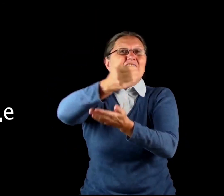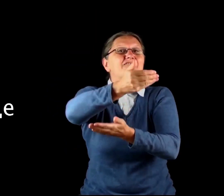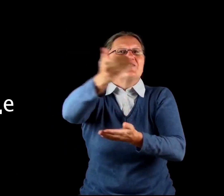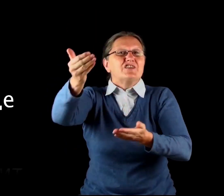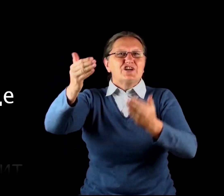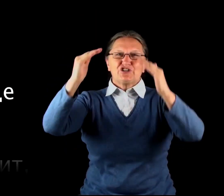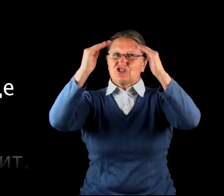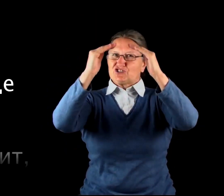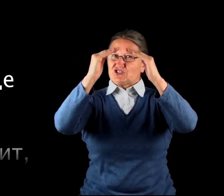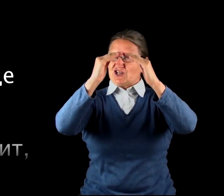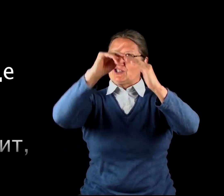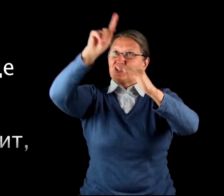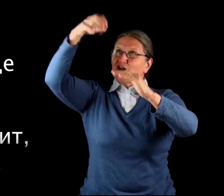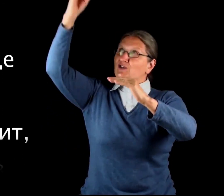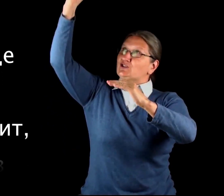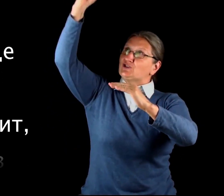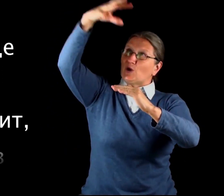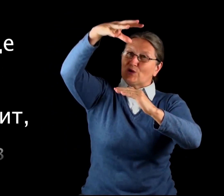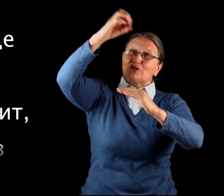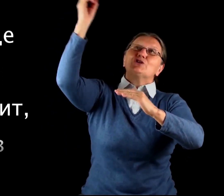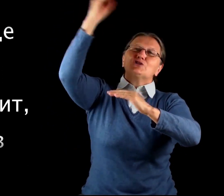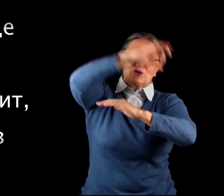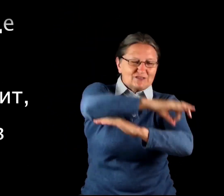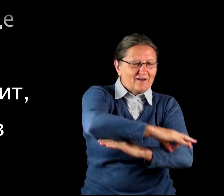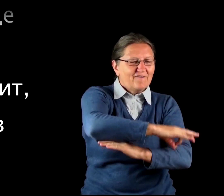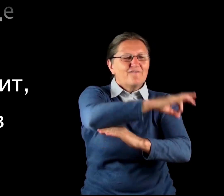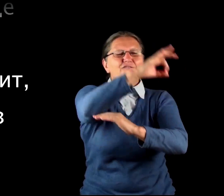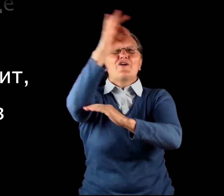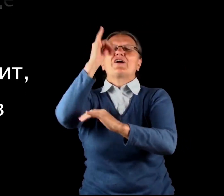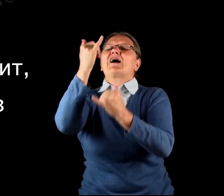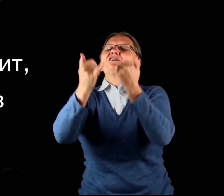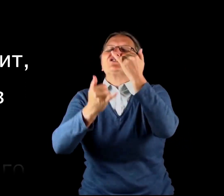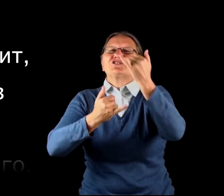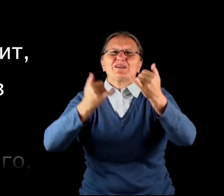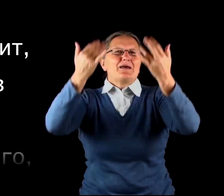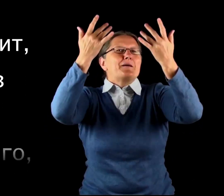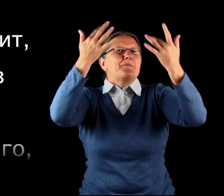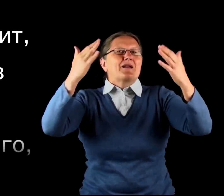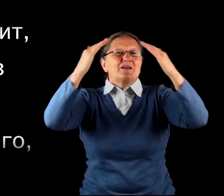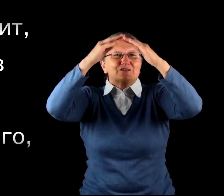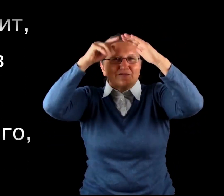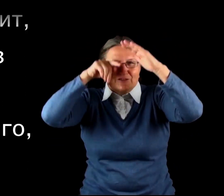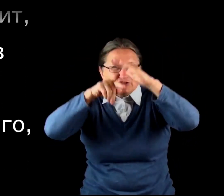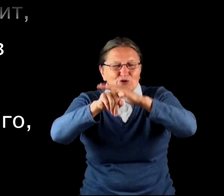них жилище солнцу, И оно выходит, как жених Из брачного чертога своего,